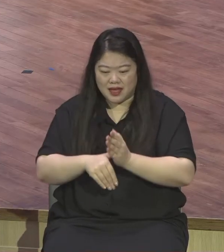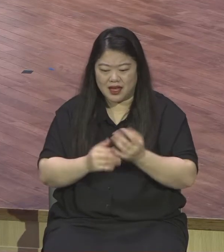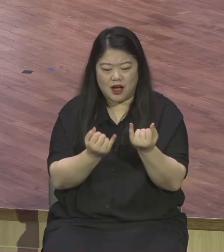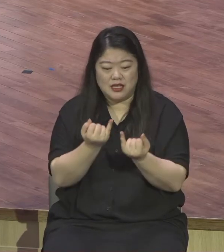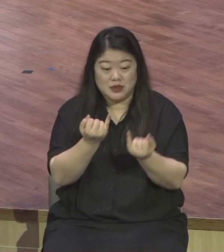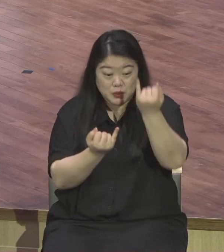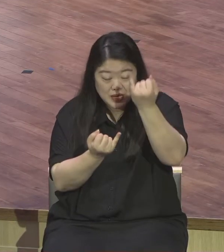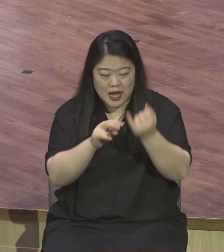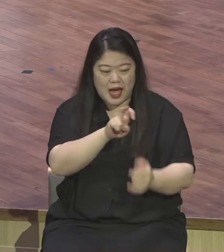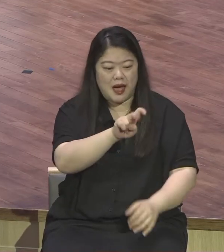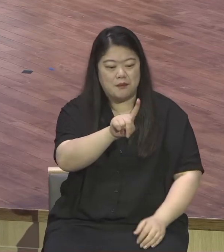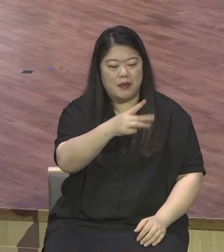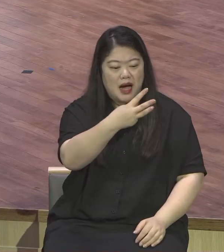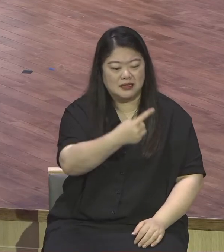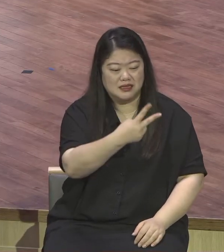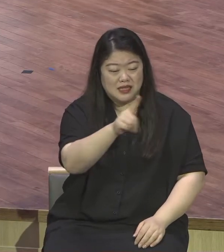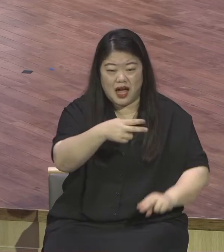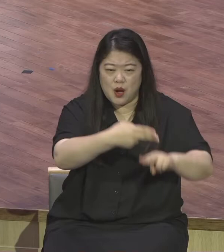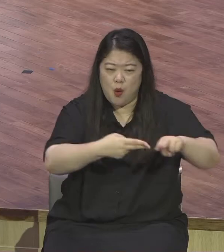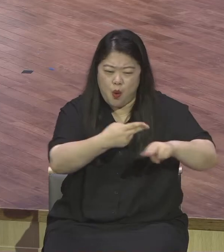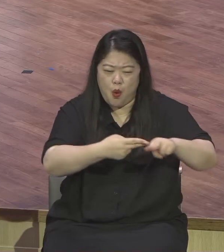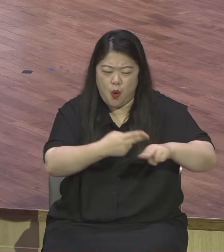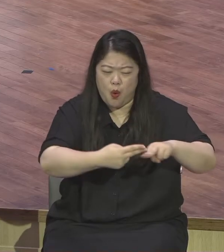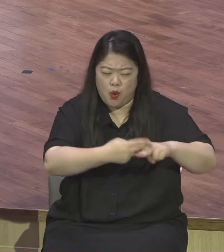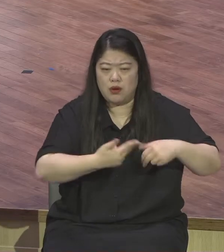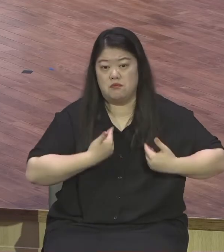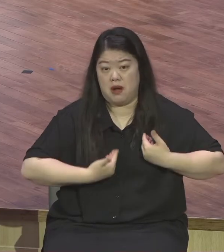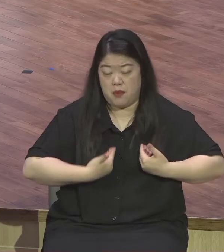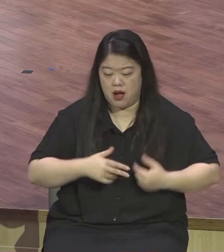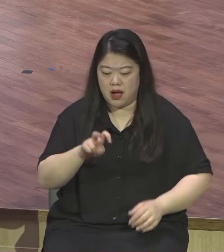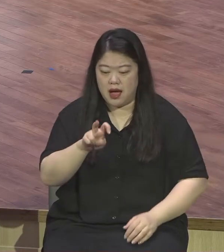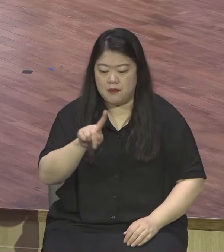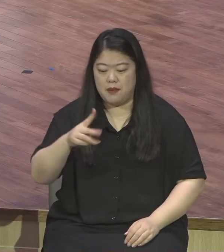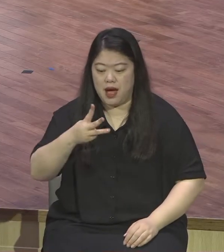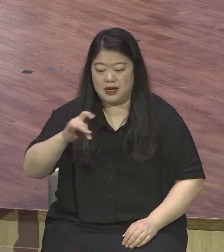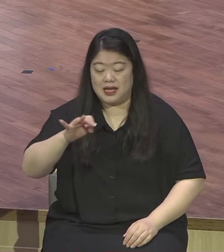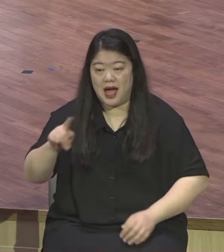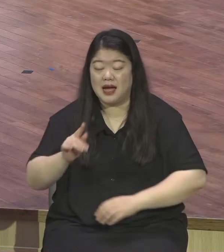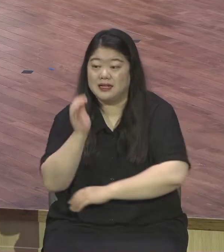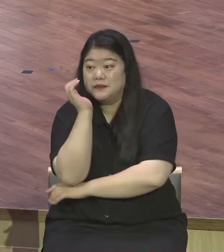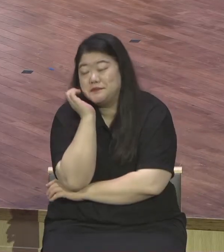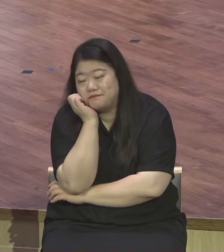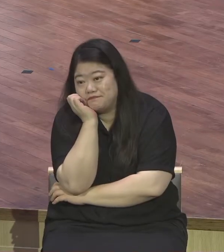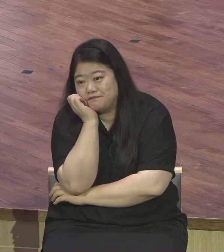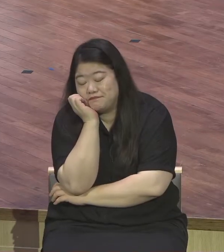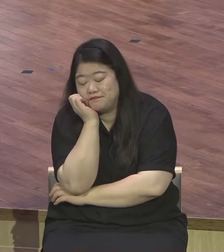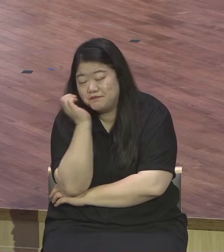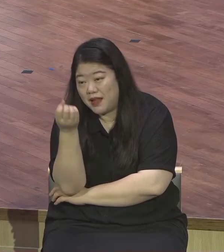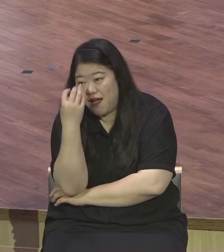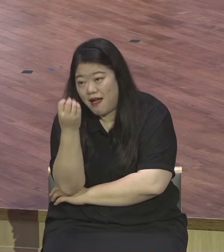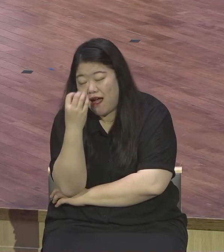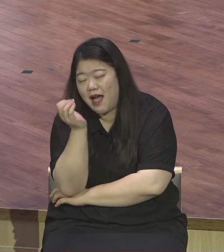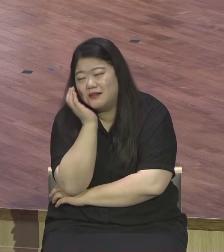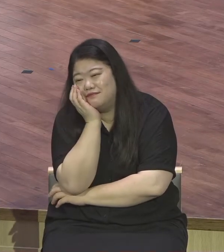얼마나 말씀을 사모했던지 아무 준비도 안하고 예수님 무릎에 앉아가 입에 나오는 말씀만 든다고 그